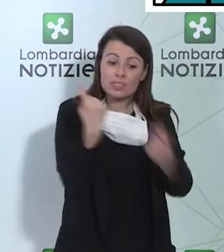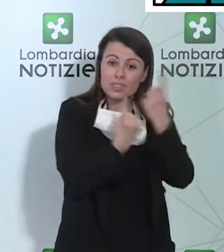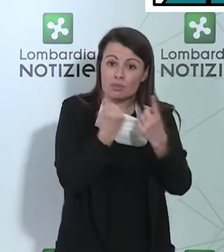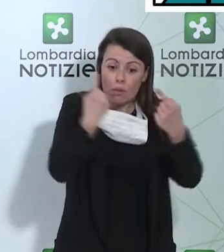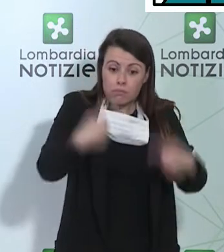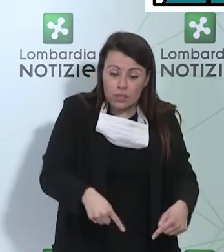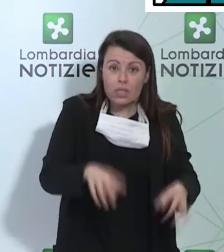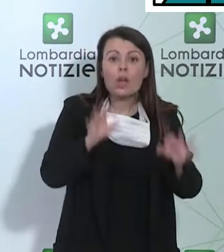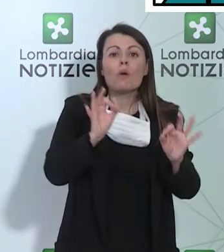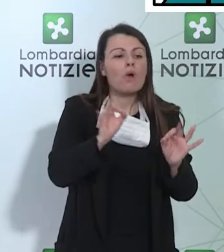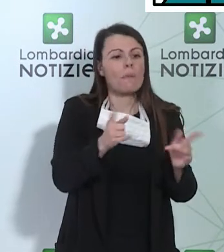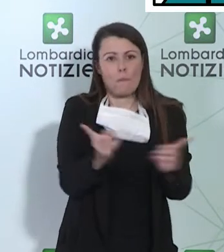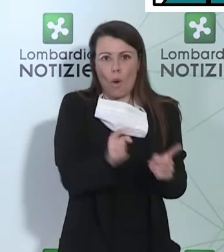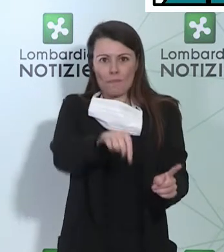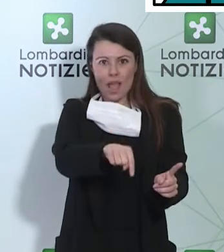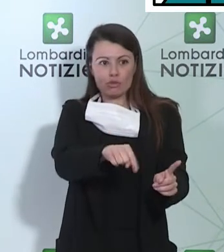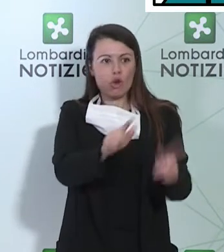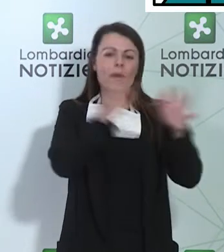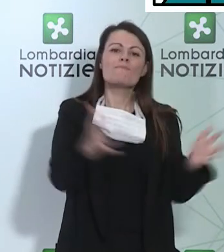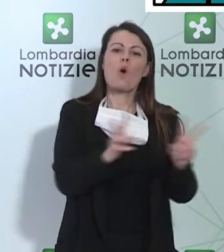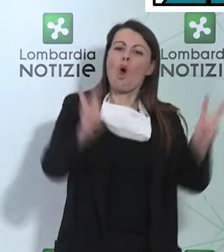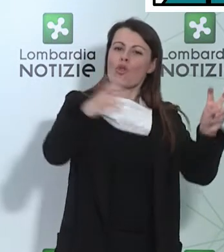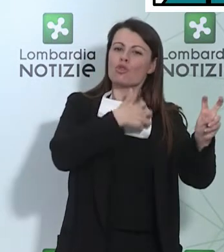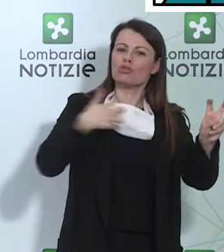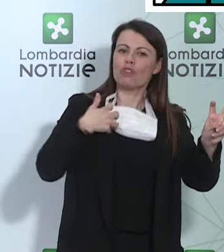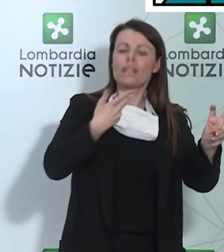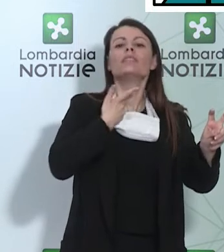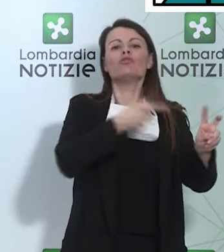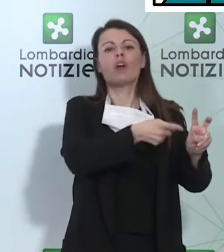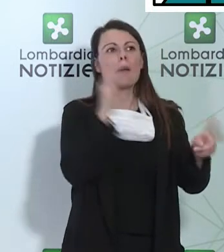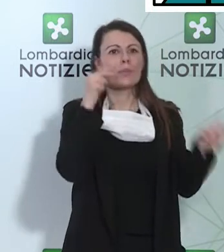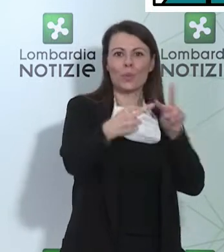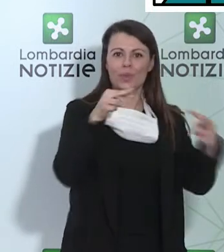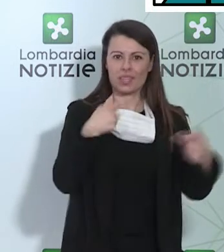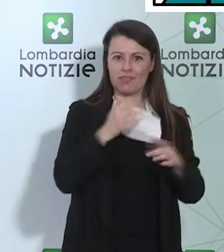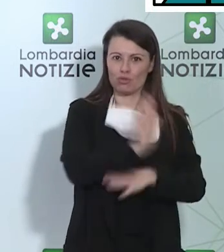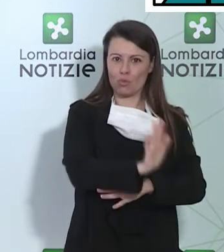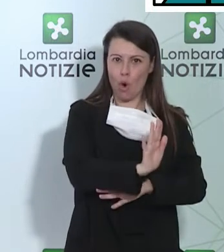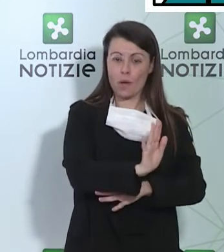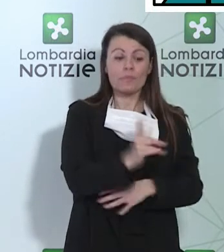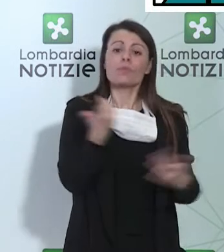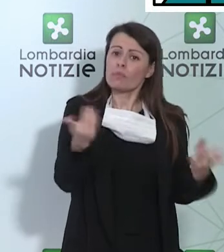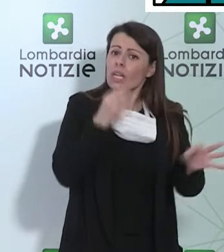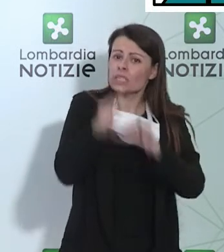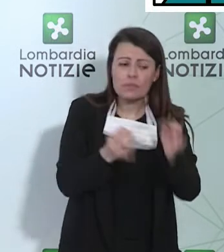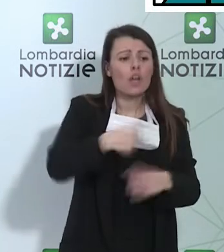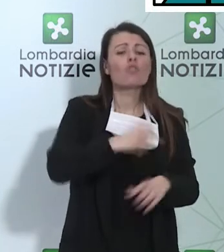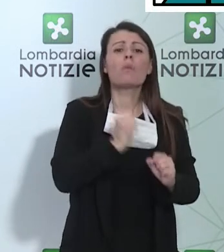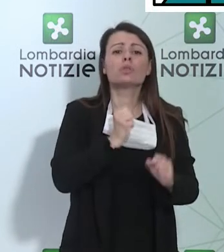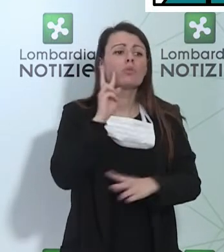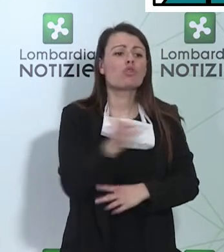estremamente diviso, quindi o si trova un test che venga unanimamente riconosciuto come